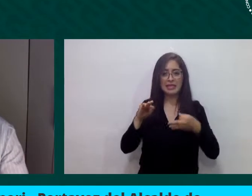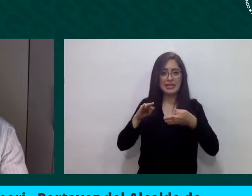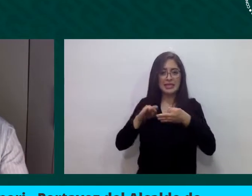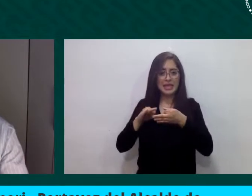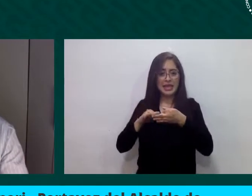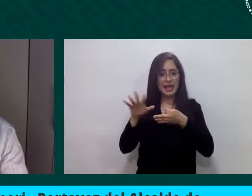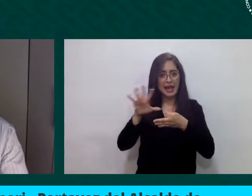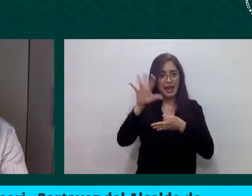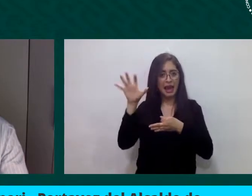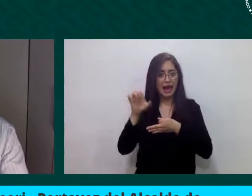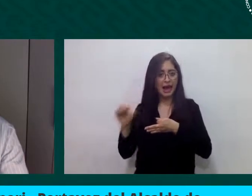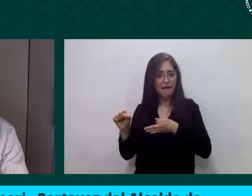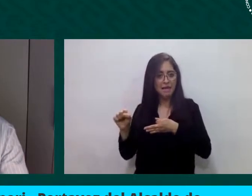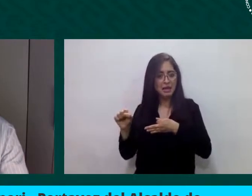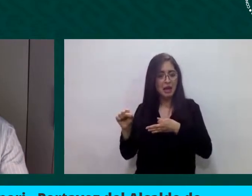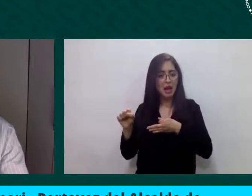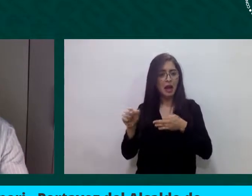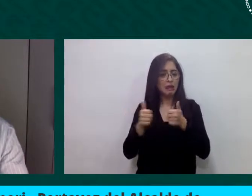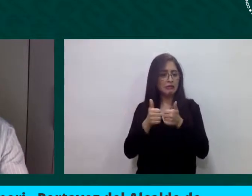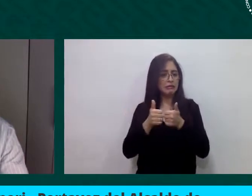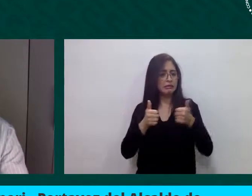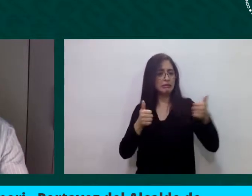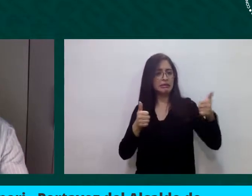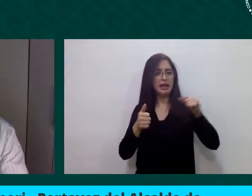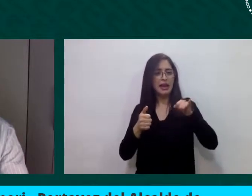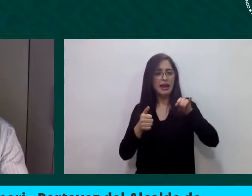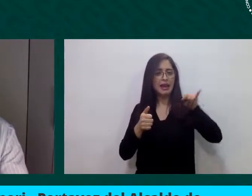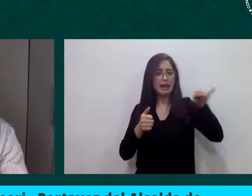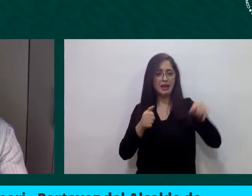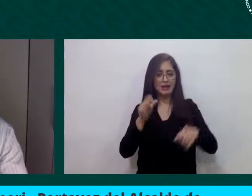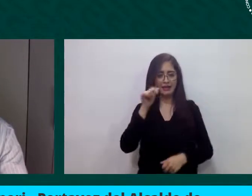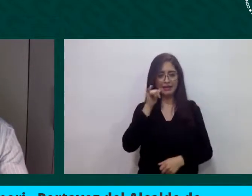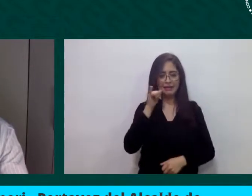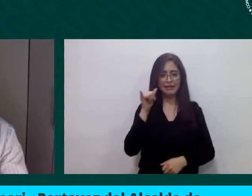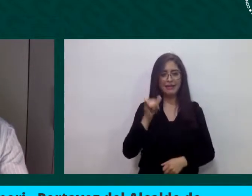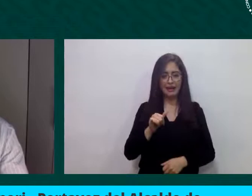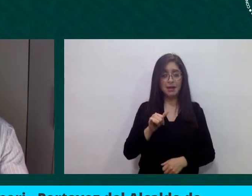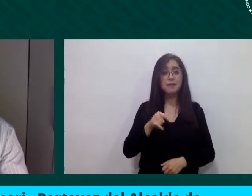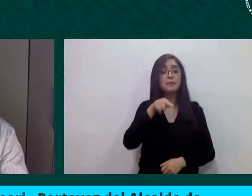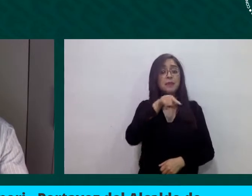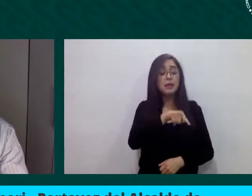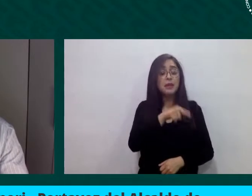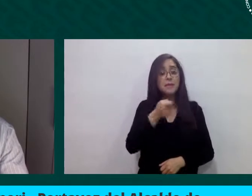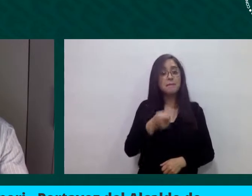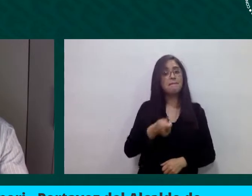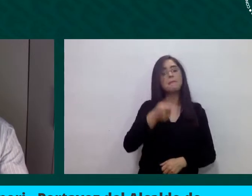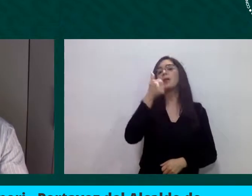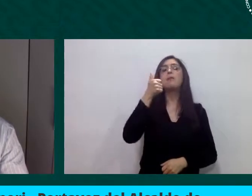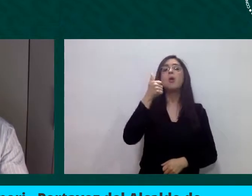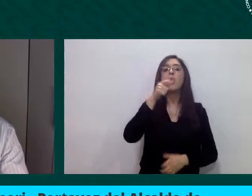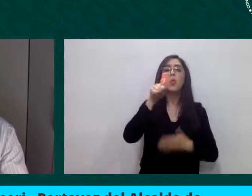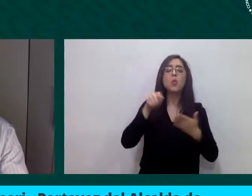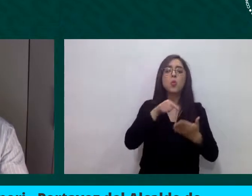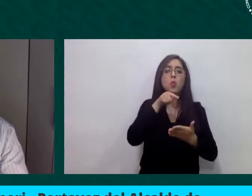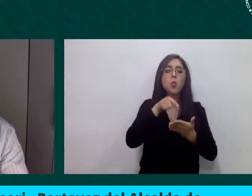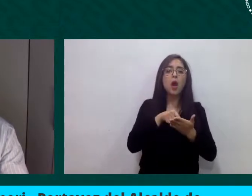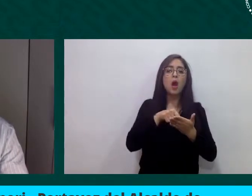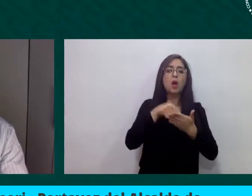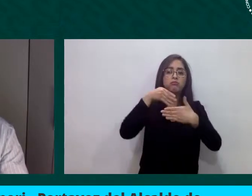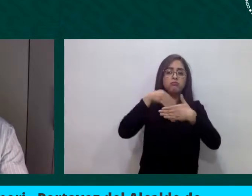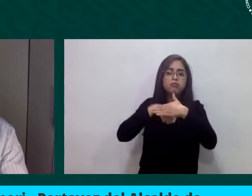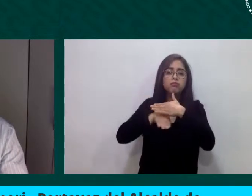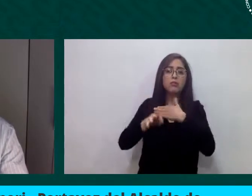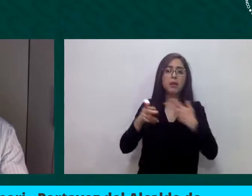Y se ha convertido en el primer puerto de islas de las embarcaciones de migrantes de la África septentrional